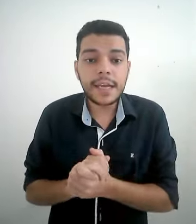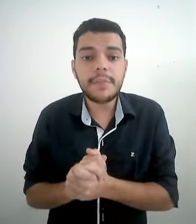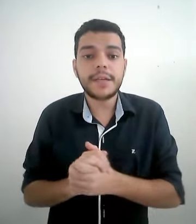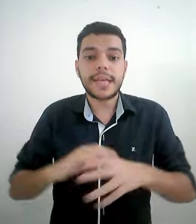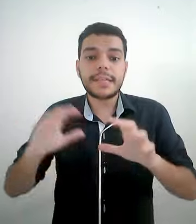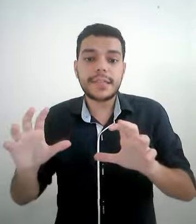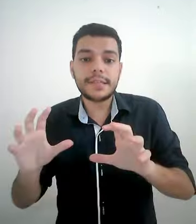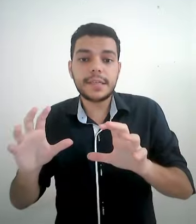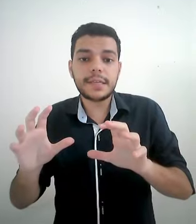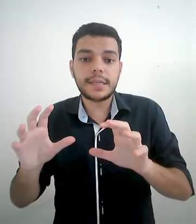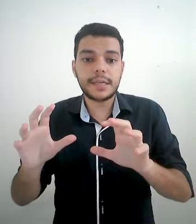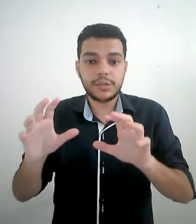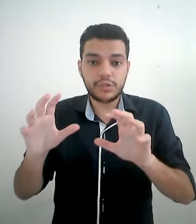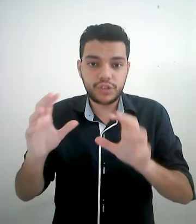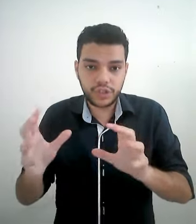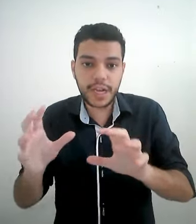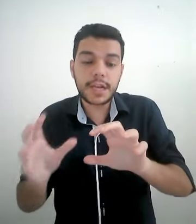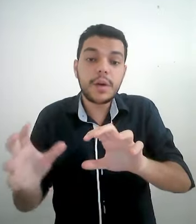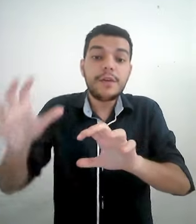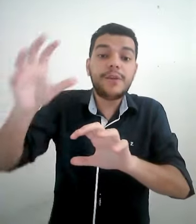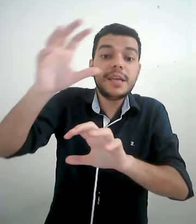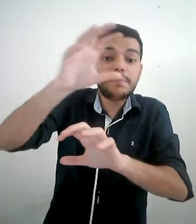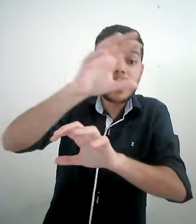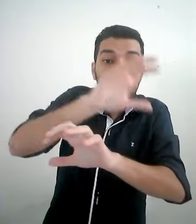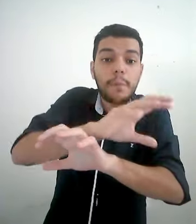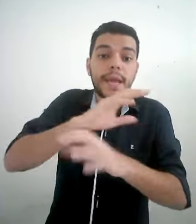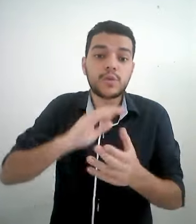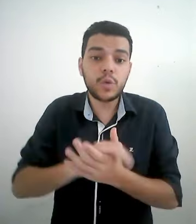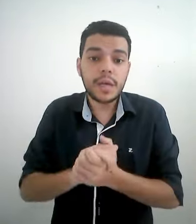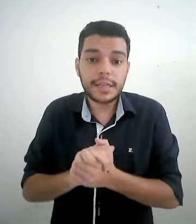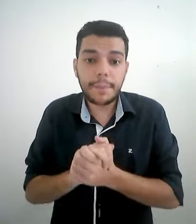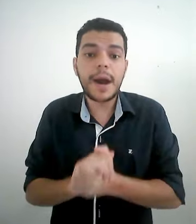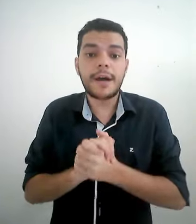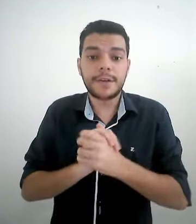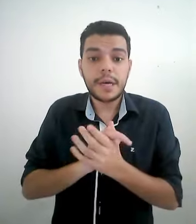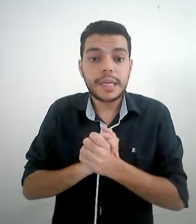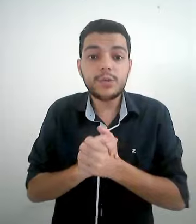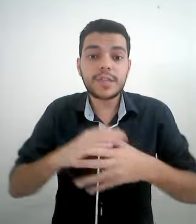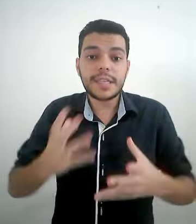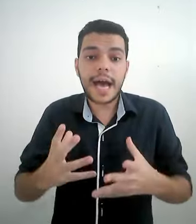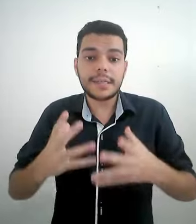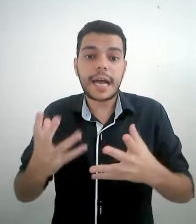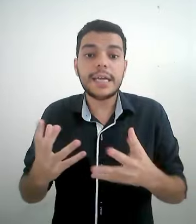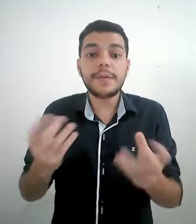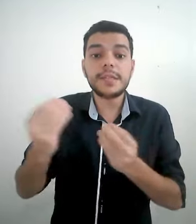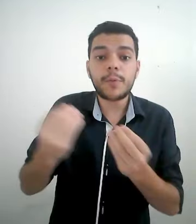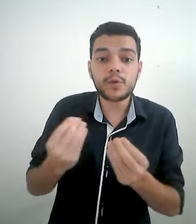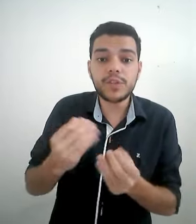Libras, essa desinência de gênero vem para o começo da palavra. E os sinais na Libras não possuem